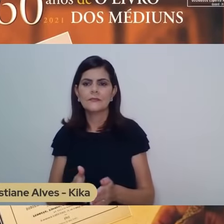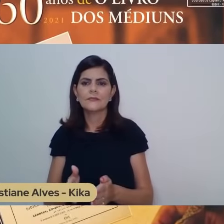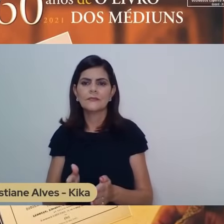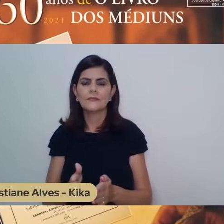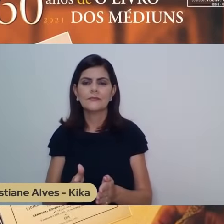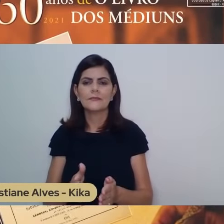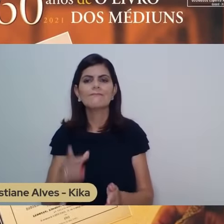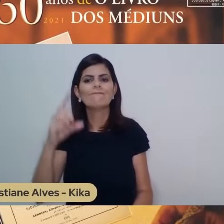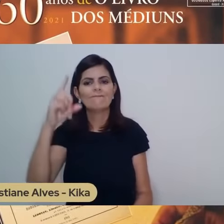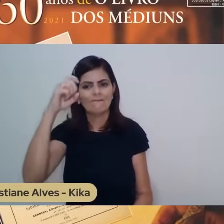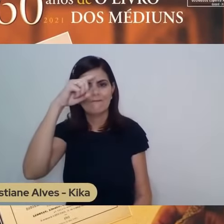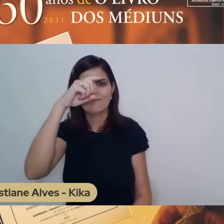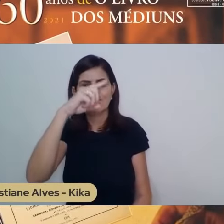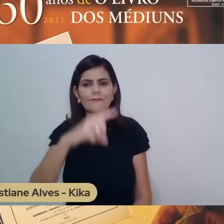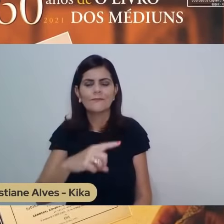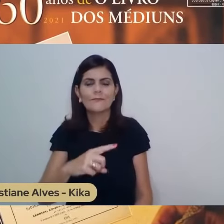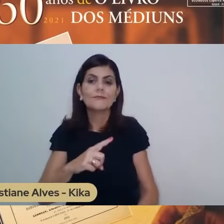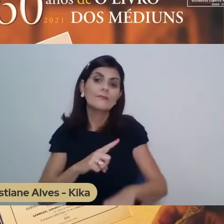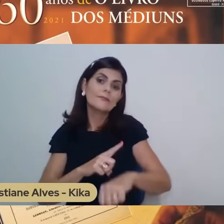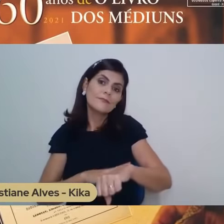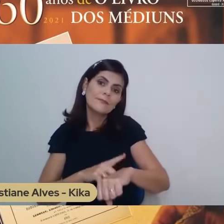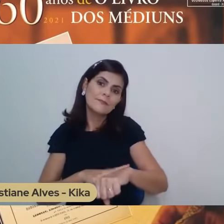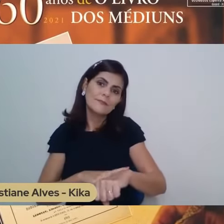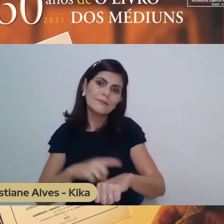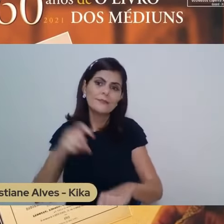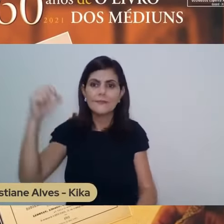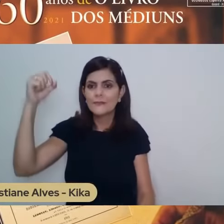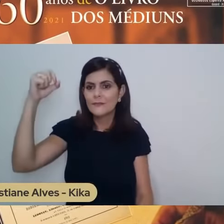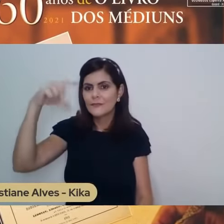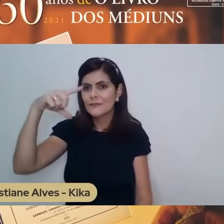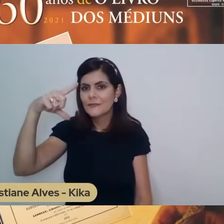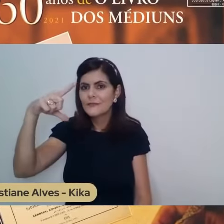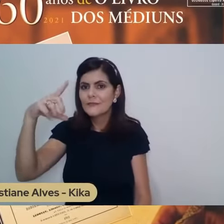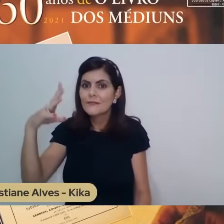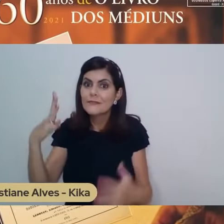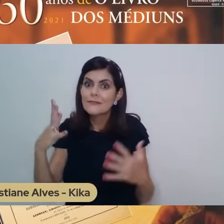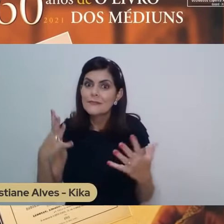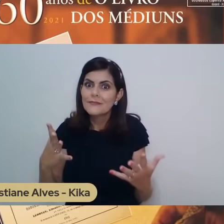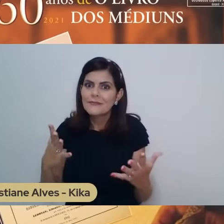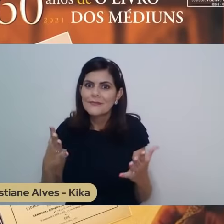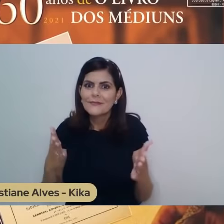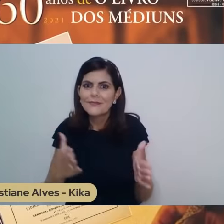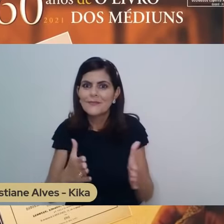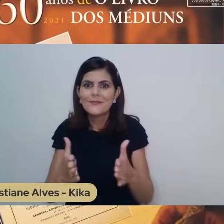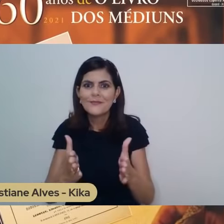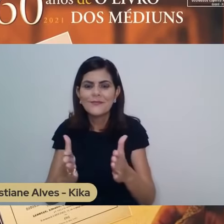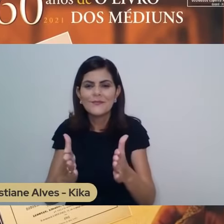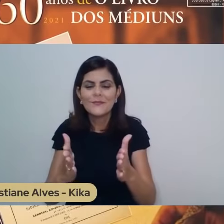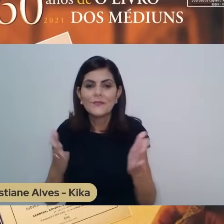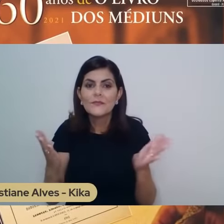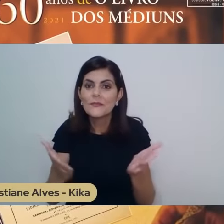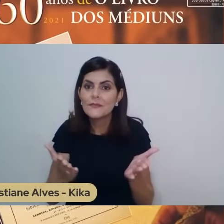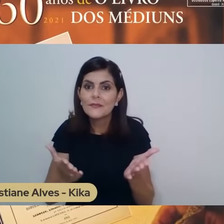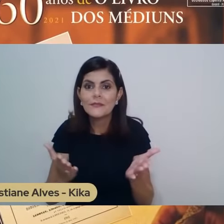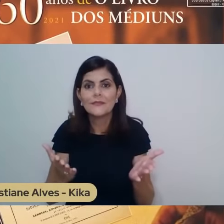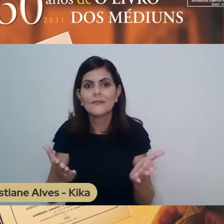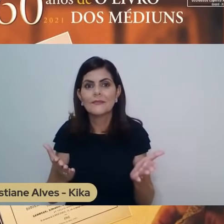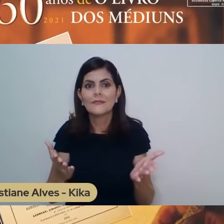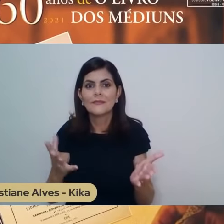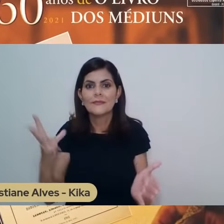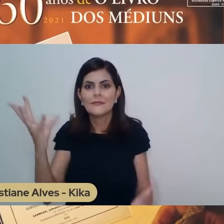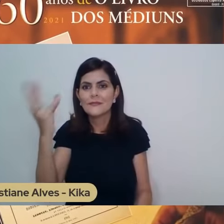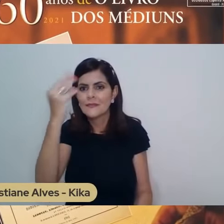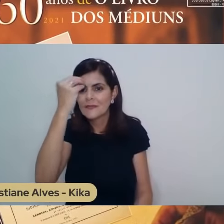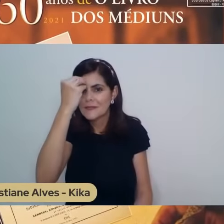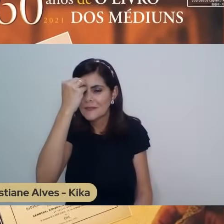mas em algum momento aí, esse sol brilhou em nossos caminhos e hoje estamos aqui médiums